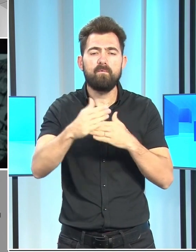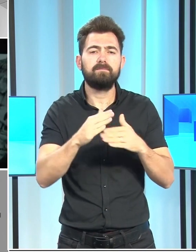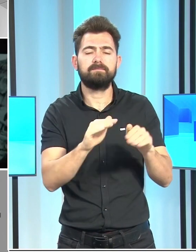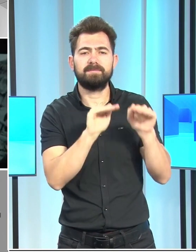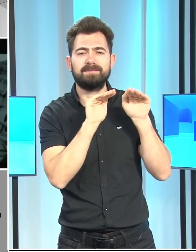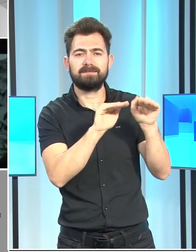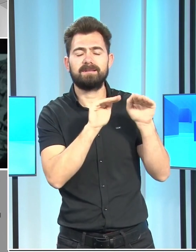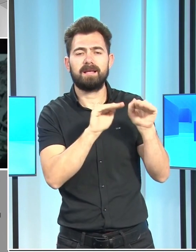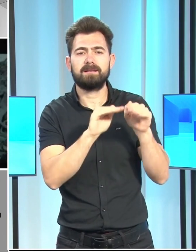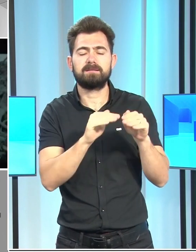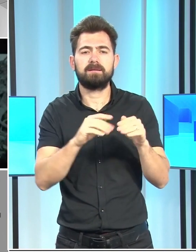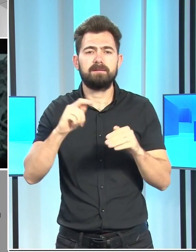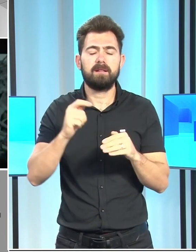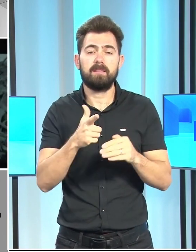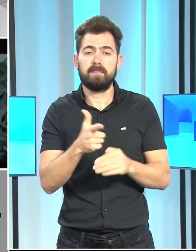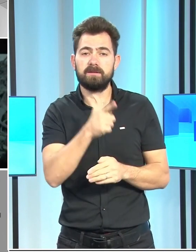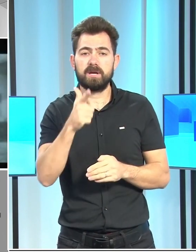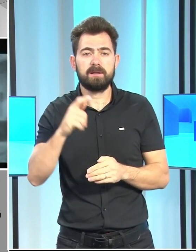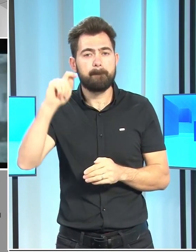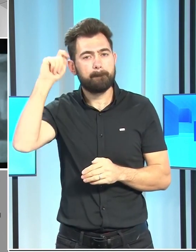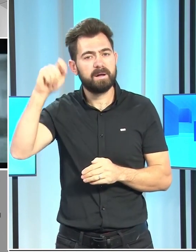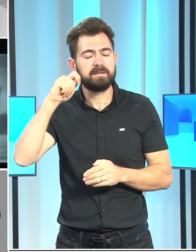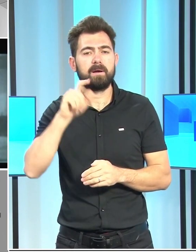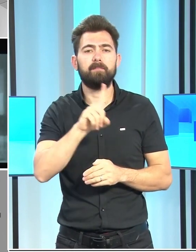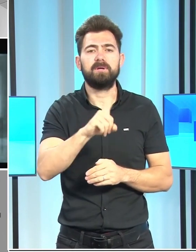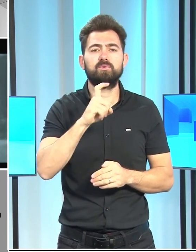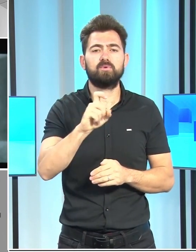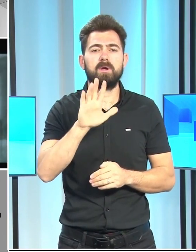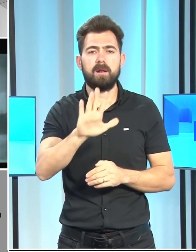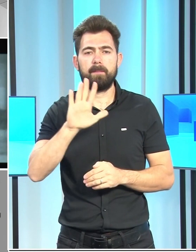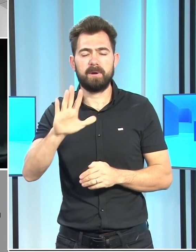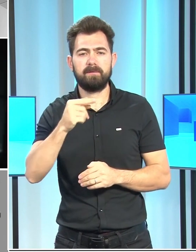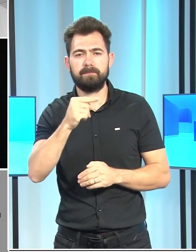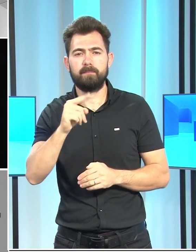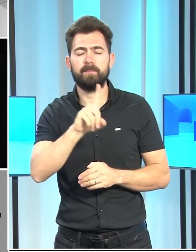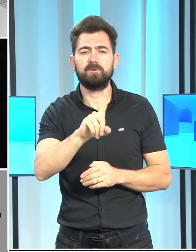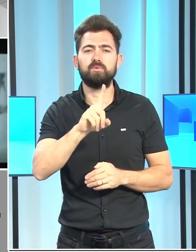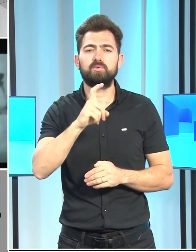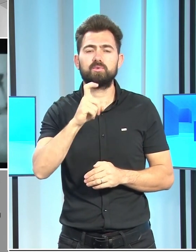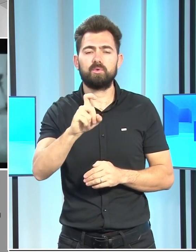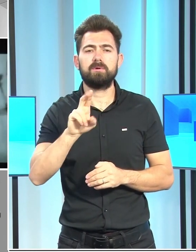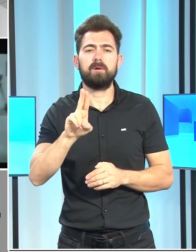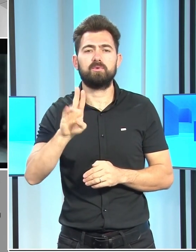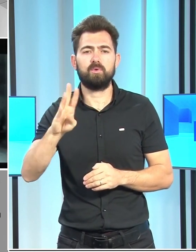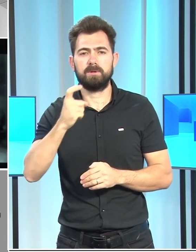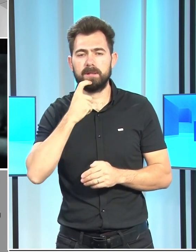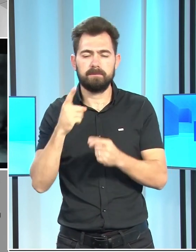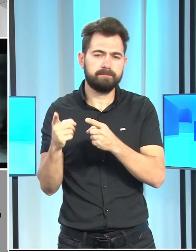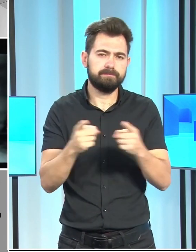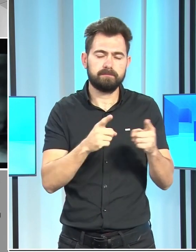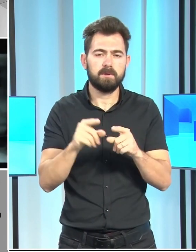katkılarıyla çekilen belgesel, 1955-1974 yılları arasında